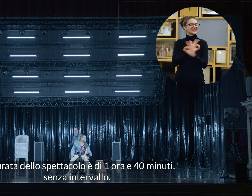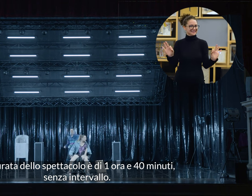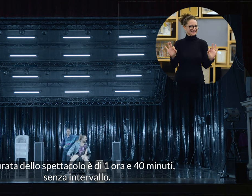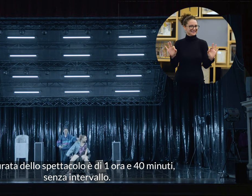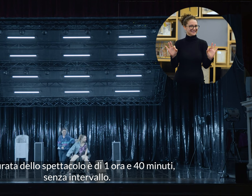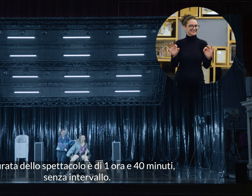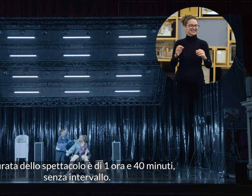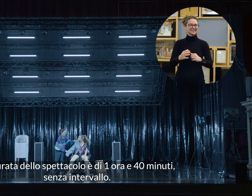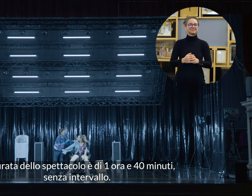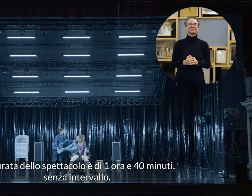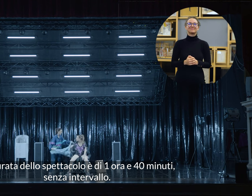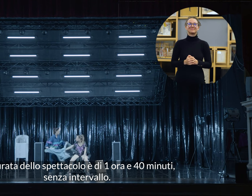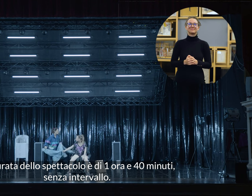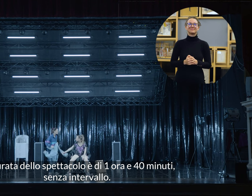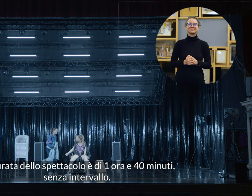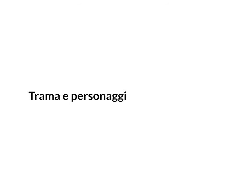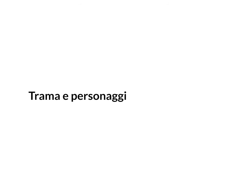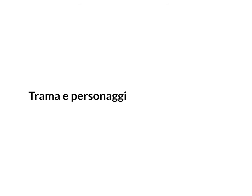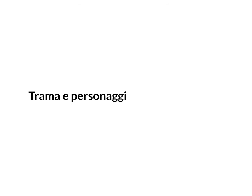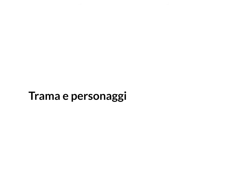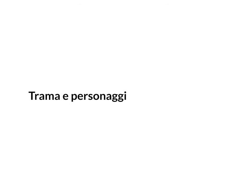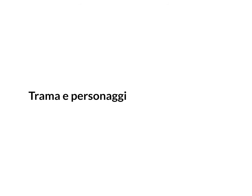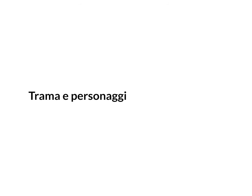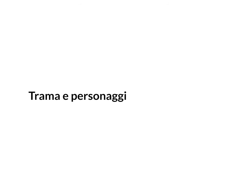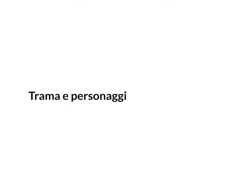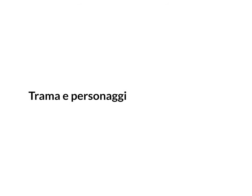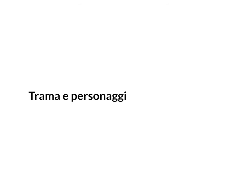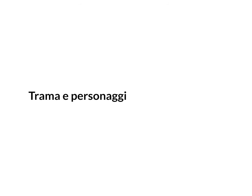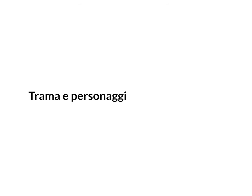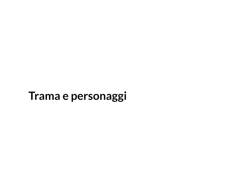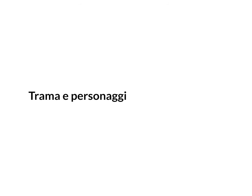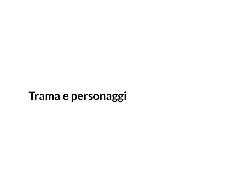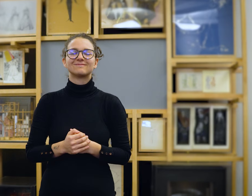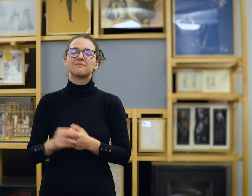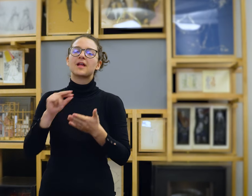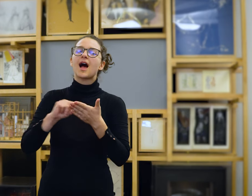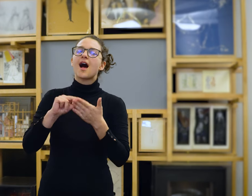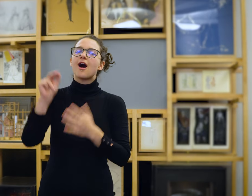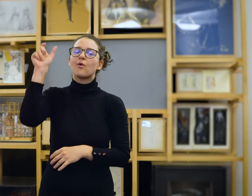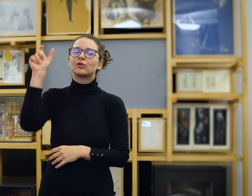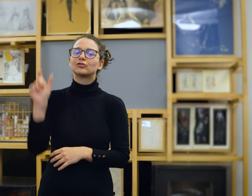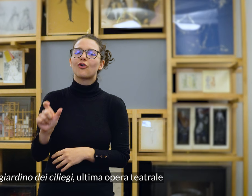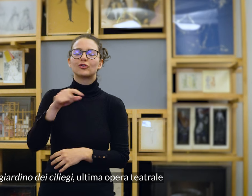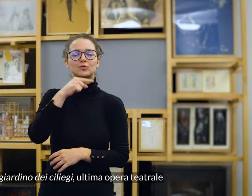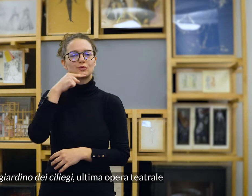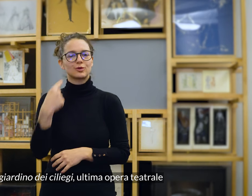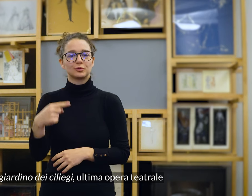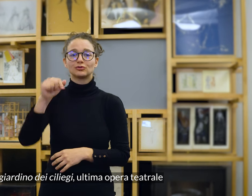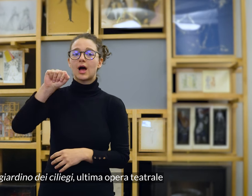minuti senza intervallo. Trama e personaggi. Il Giardino dei